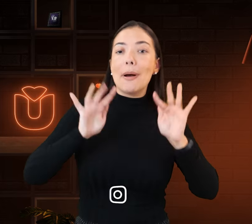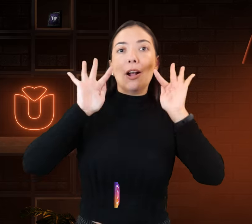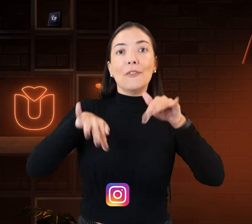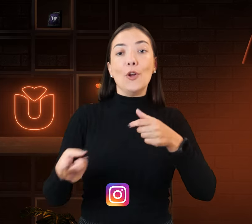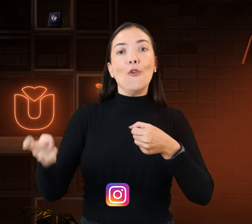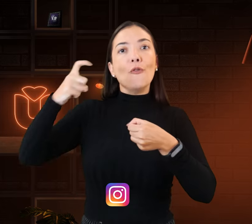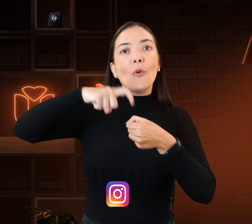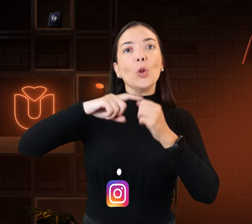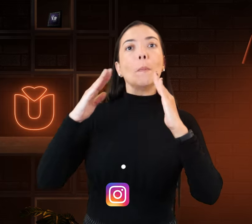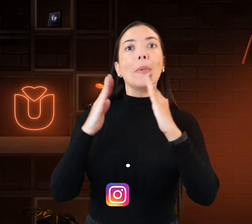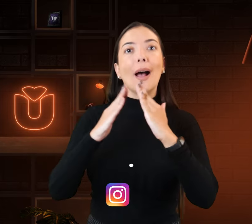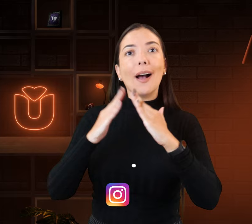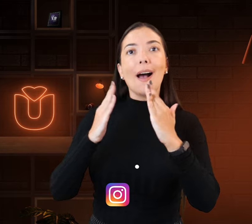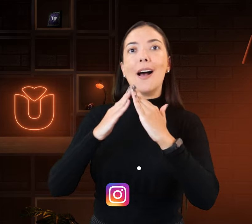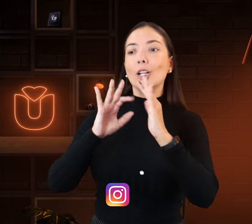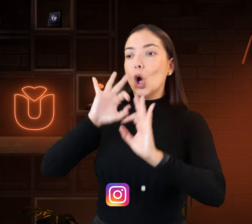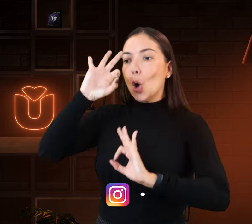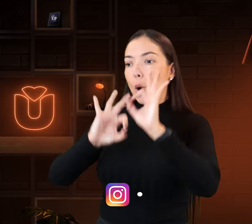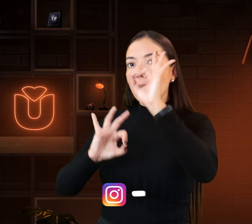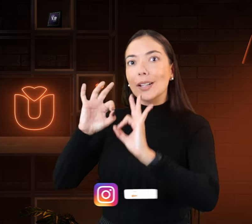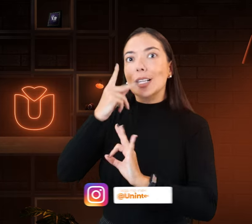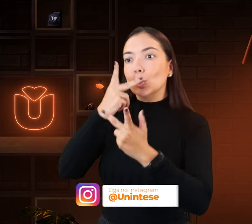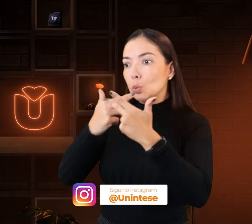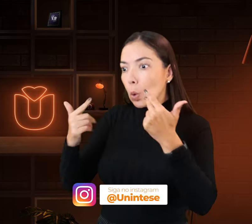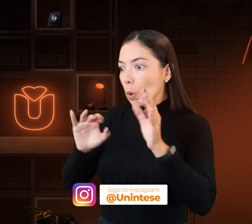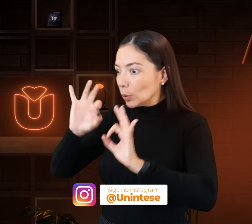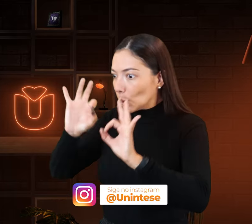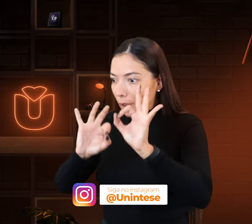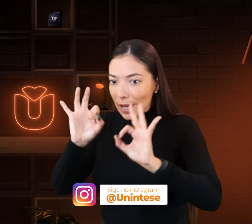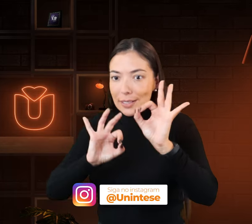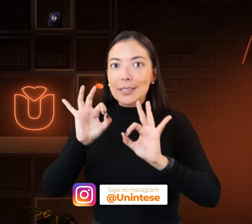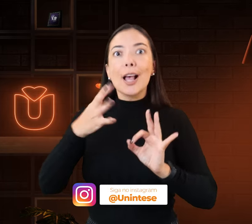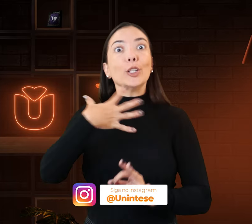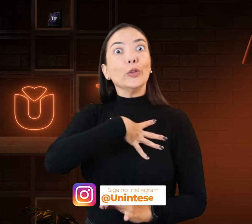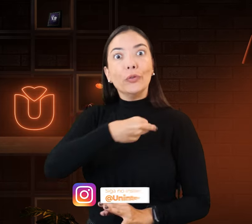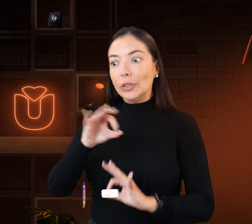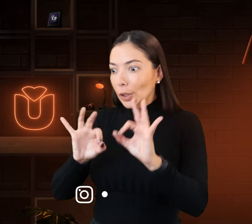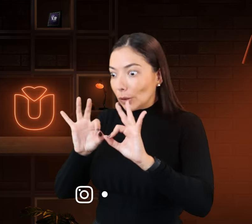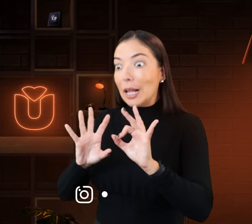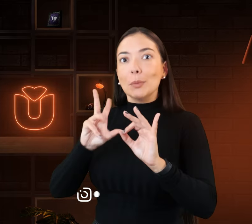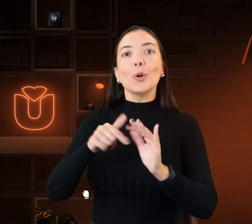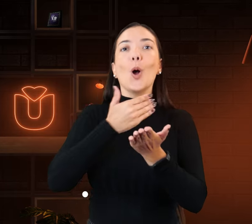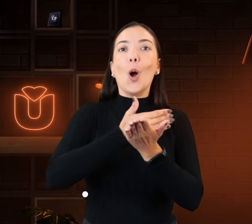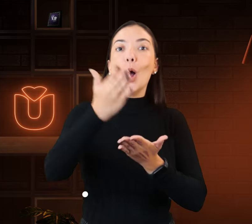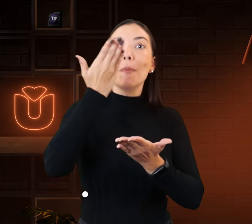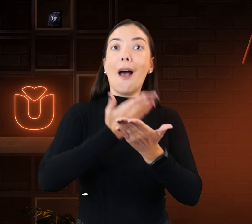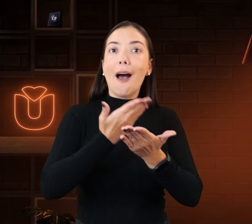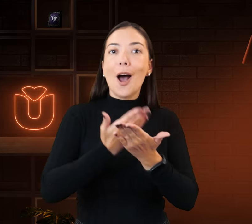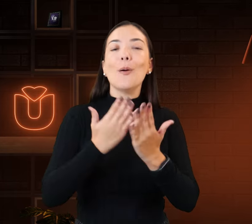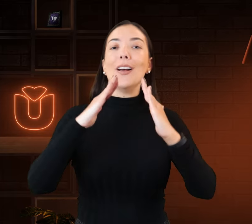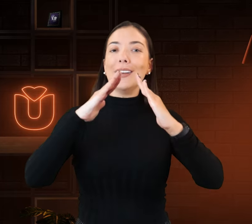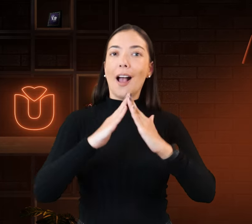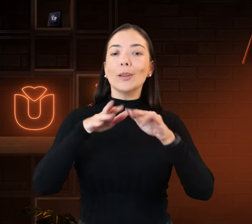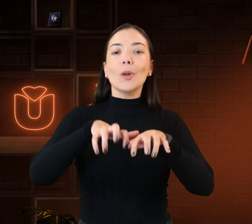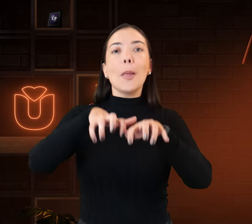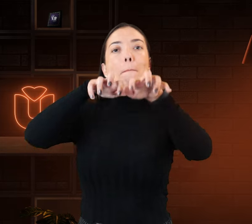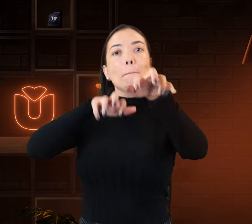Porque no final do dia do trabalho, você chega em casa, organiza suas coisas, cuida do seu filho, e aí depois você organiza seu horário de